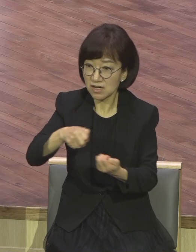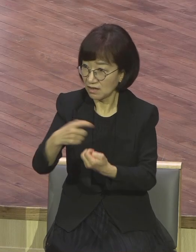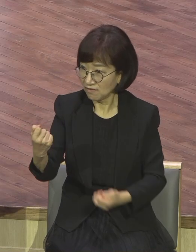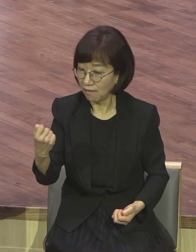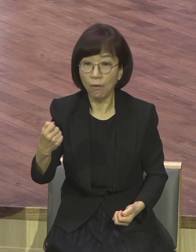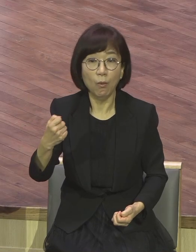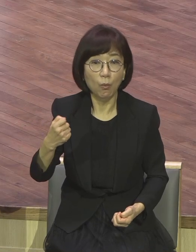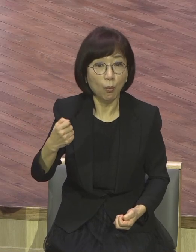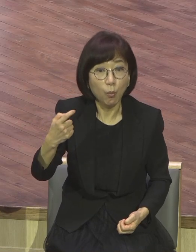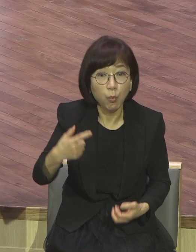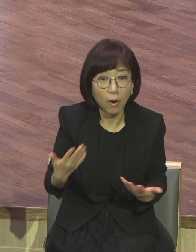치유하냐고요.